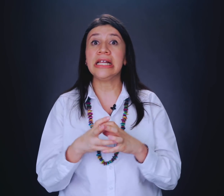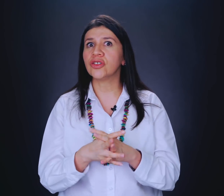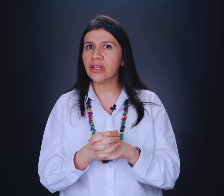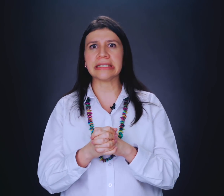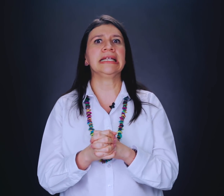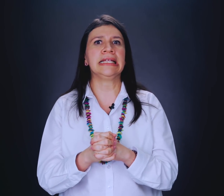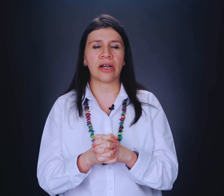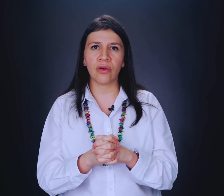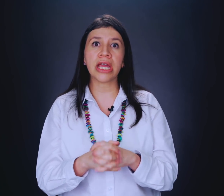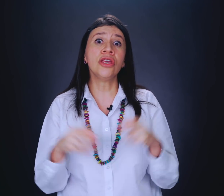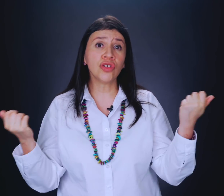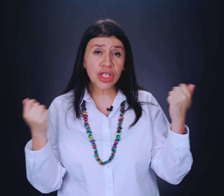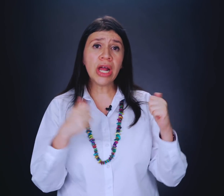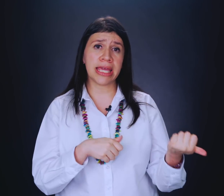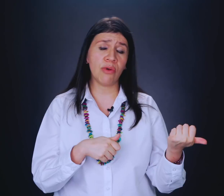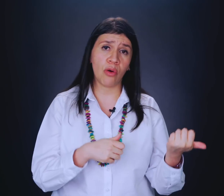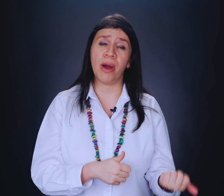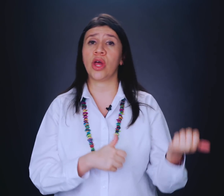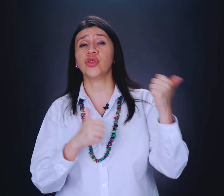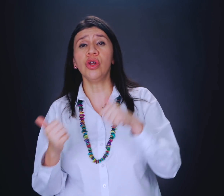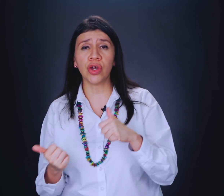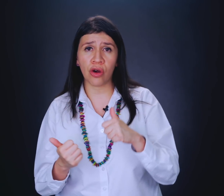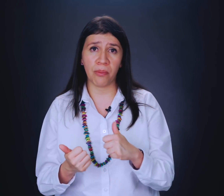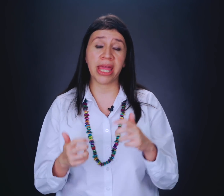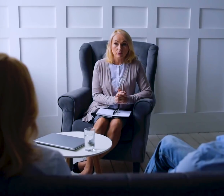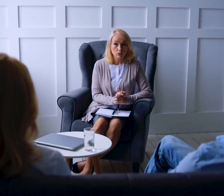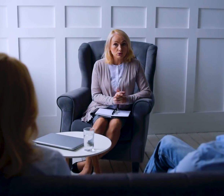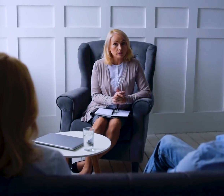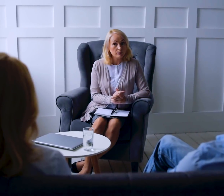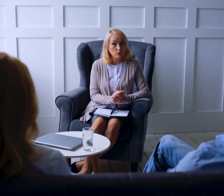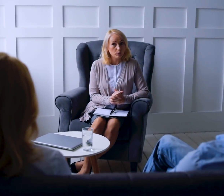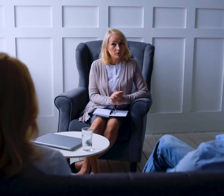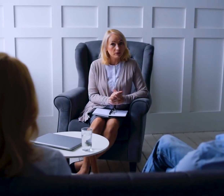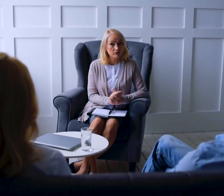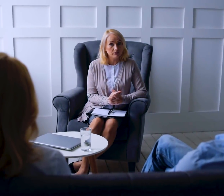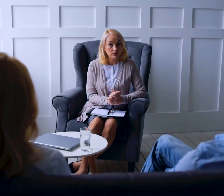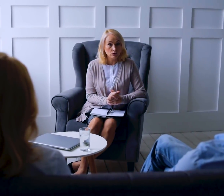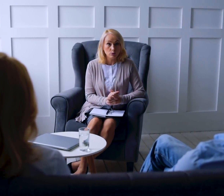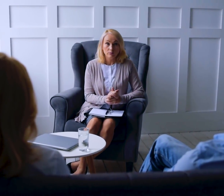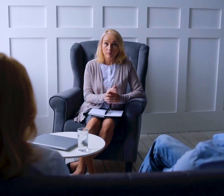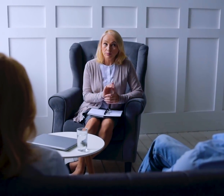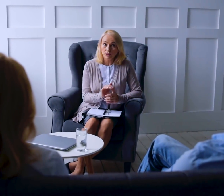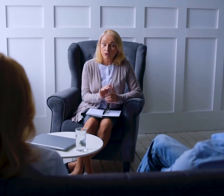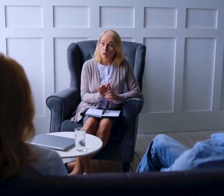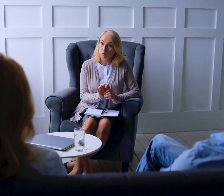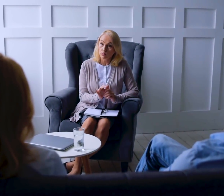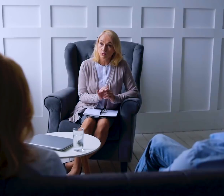sí, los celos están de terror y yo sí la quiero acompañar o sí lo quiero acompañar, y podemos ir a una terapia de pareja, está padrísimo, porque eso